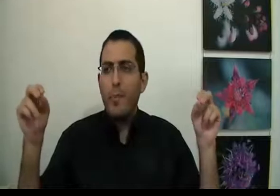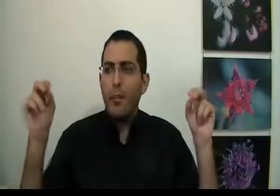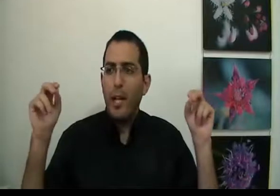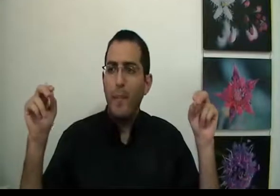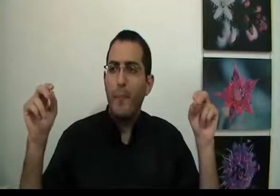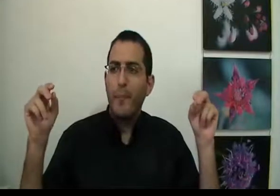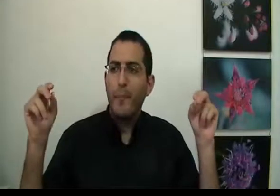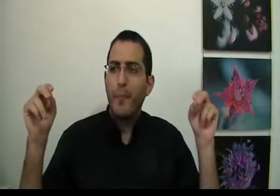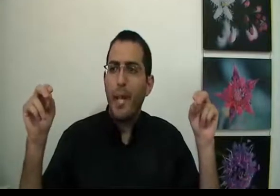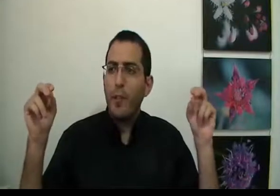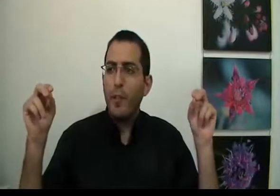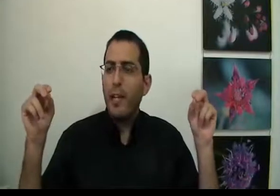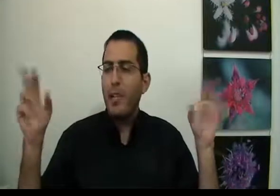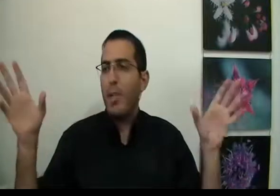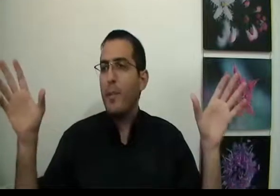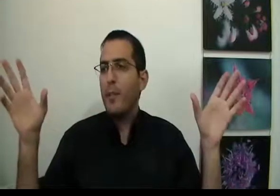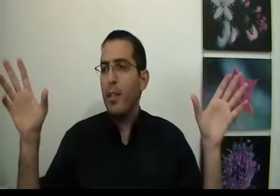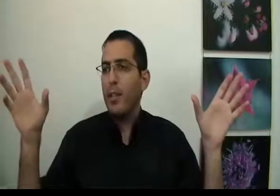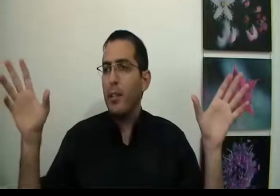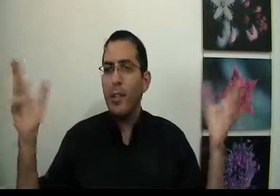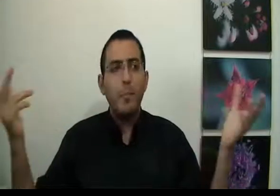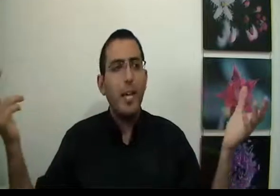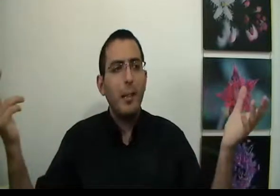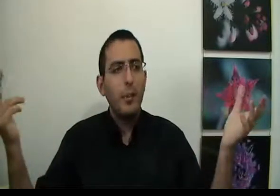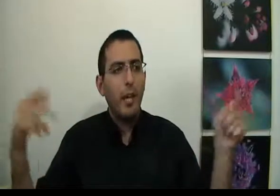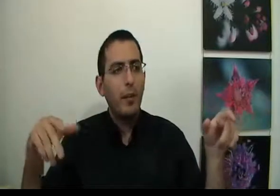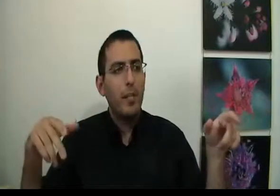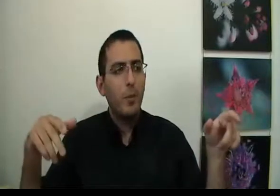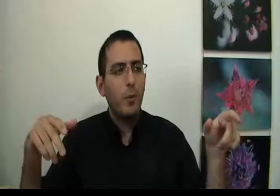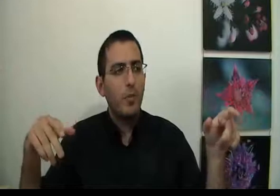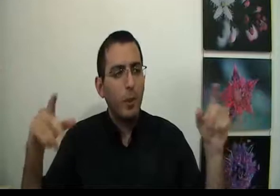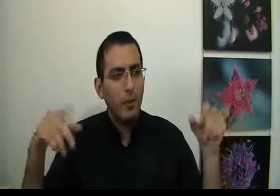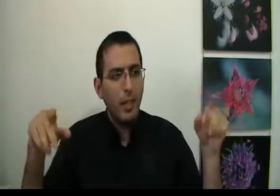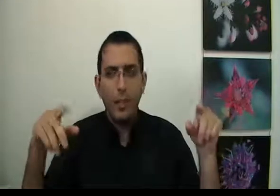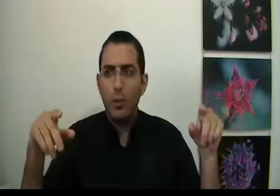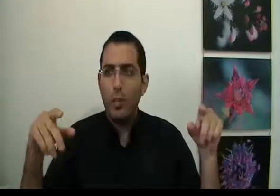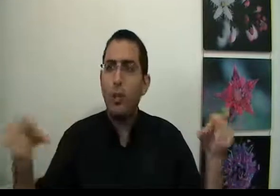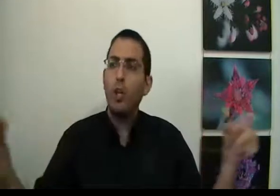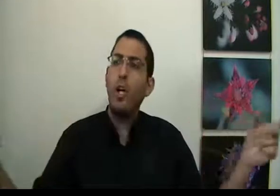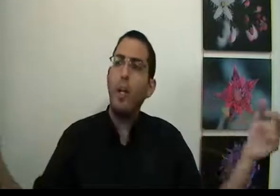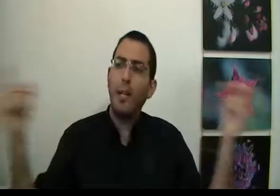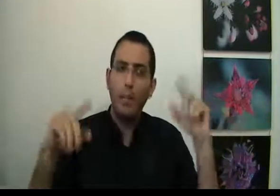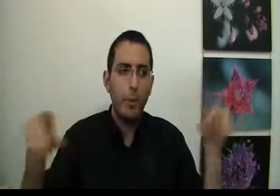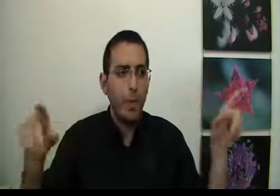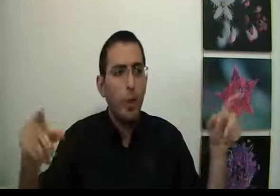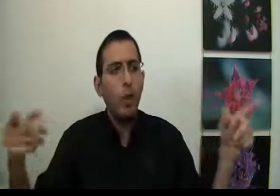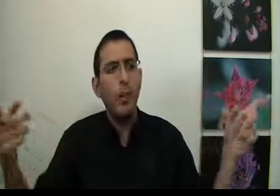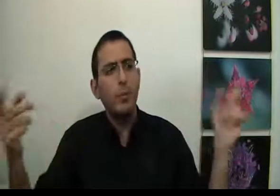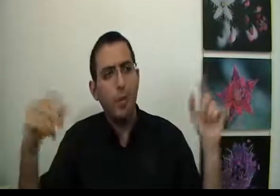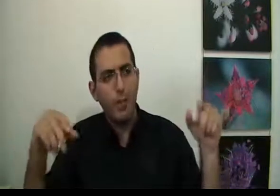בעולם, הם נובים מכך שהאדם משקר. את מי האדם משקר את עצמו? ואני רוצה לחדד עוד יותר, כל הפחדים בעולם, מכל הסוגים,